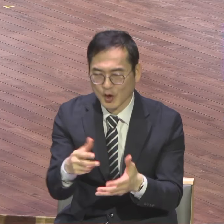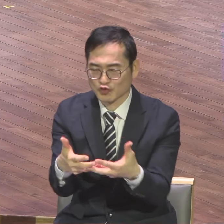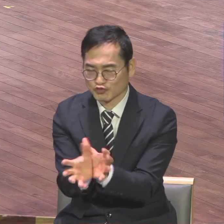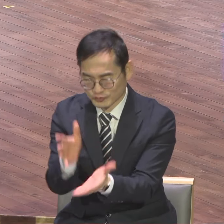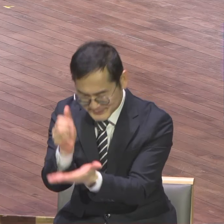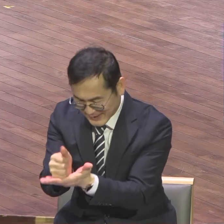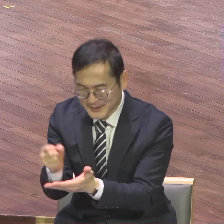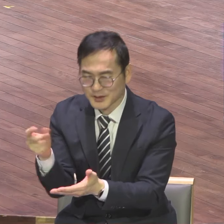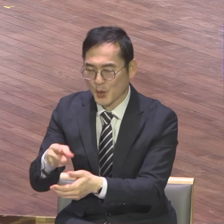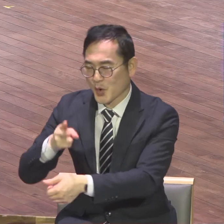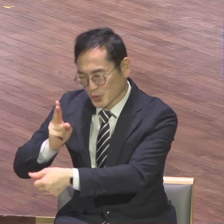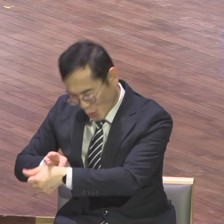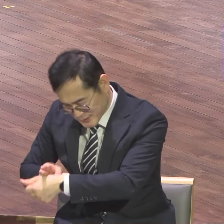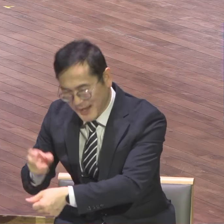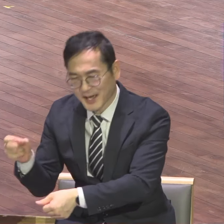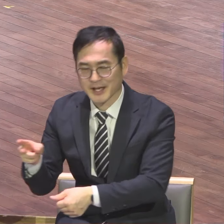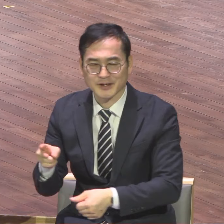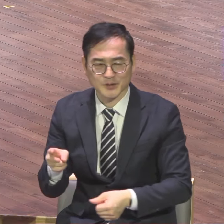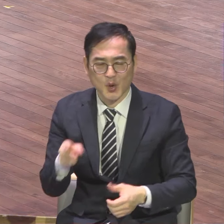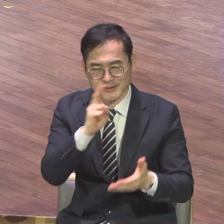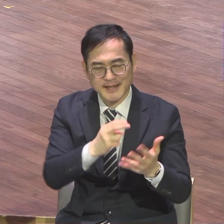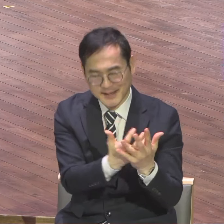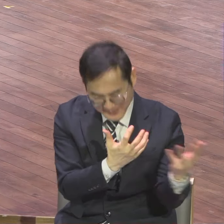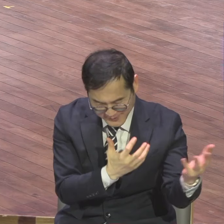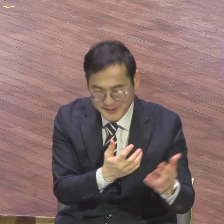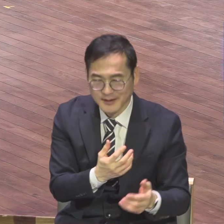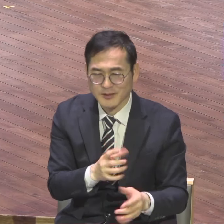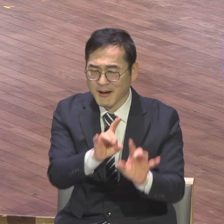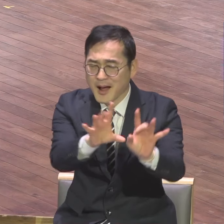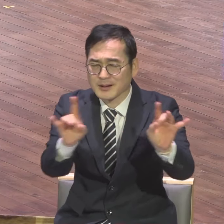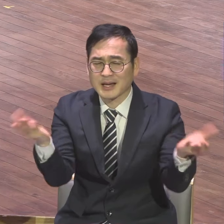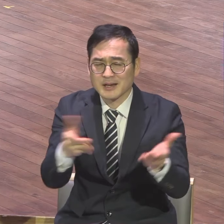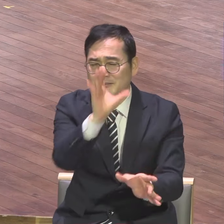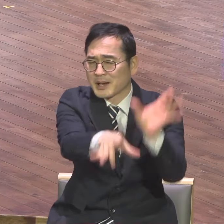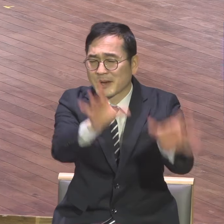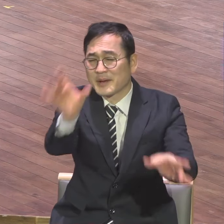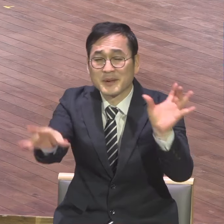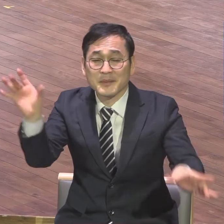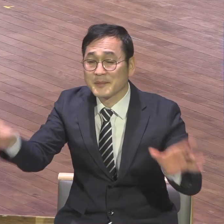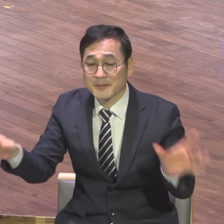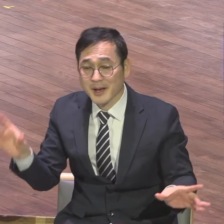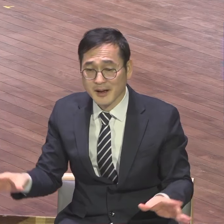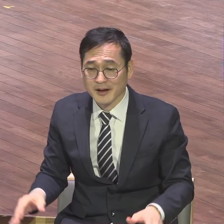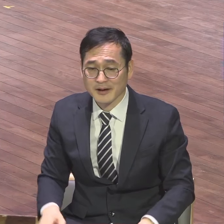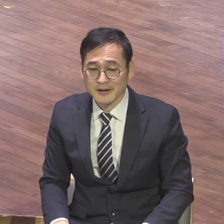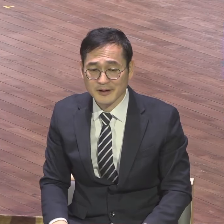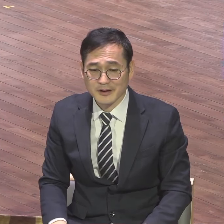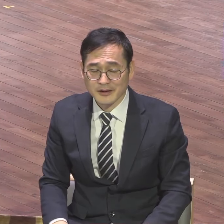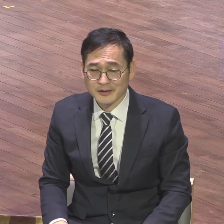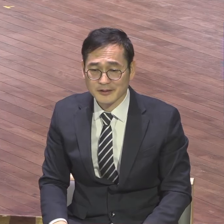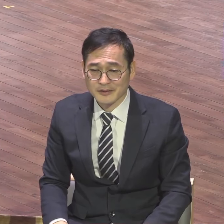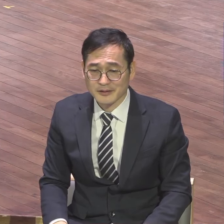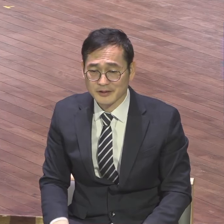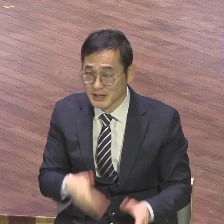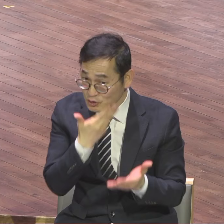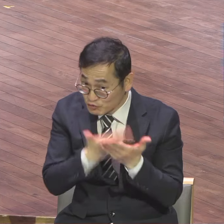분은 또 구역장으로 어떤 분은 찬양대로 뭐 다 다르게 하죠 가장 중요한 것은요 하나님이 죽신